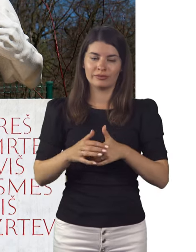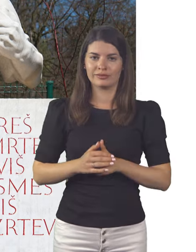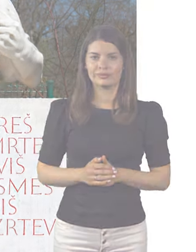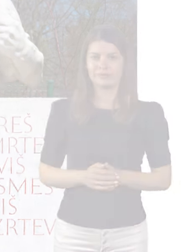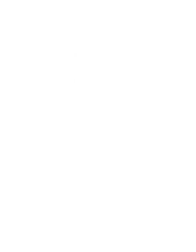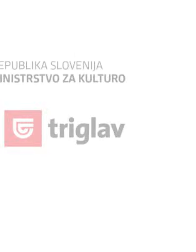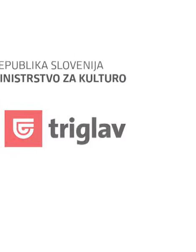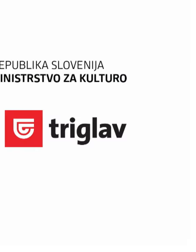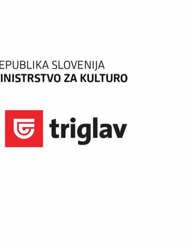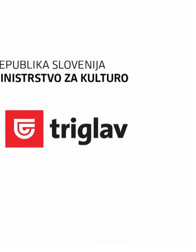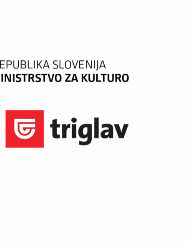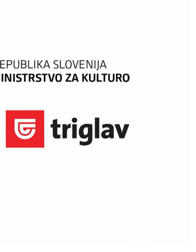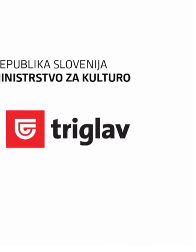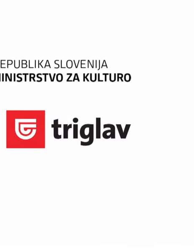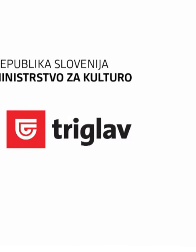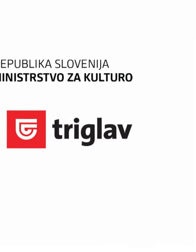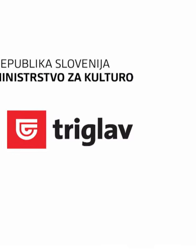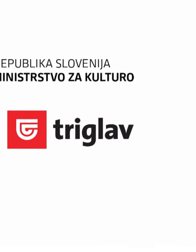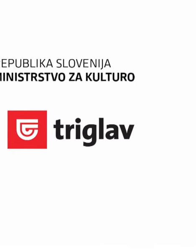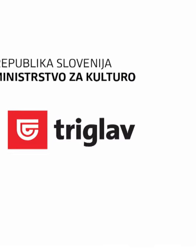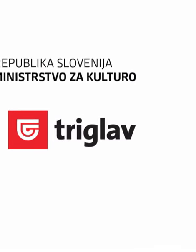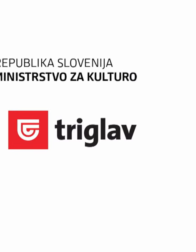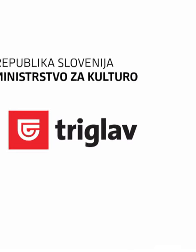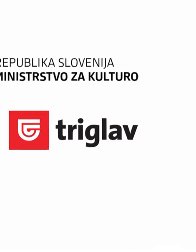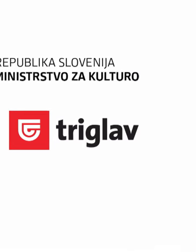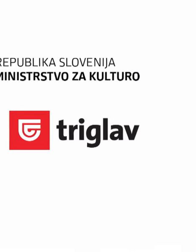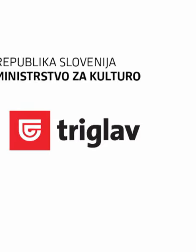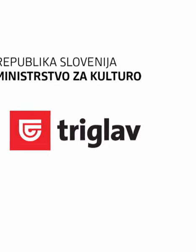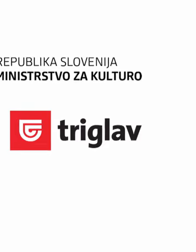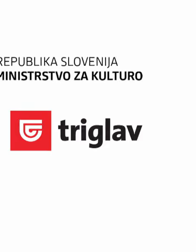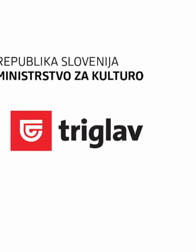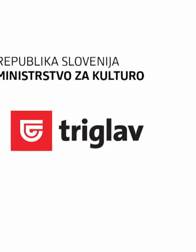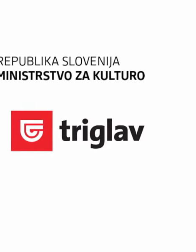Top 10 najboljih gluhih prijateljeva autobiografska izkušnja